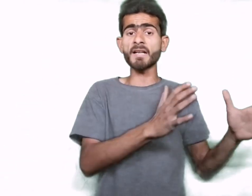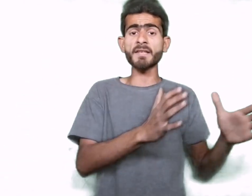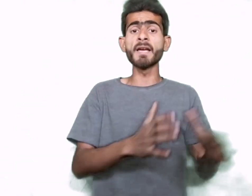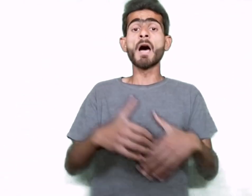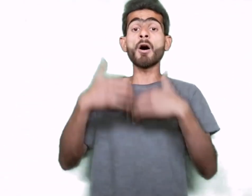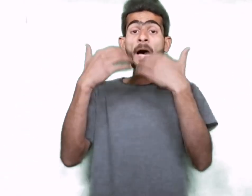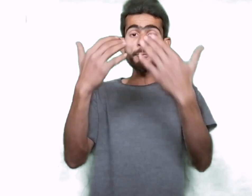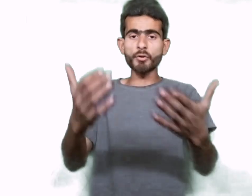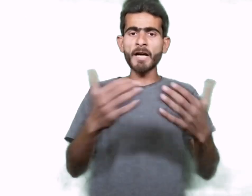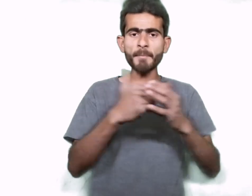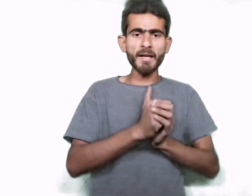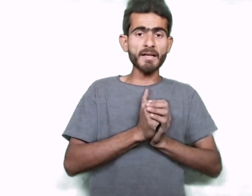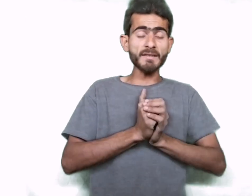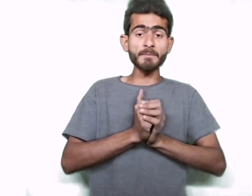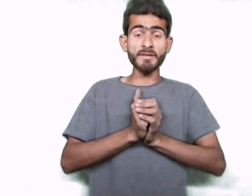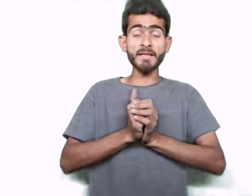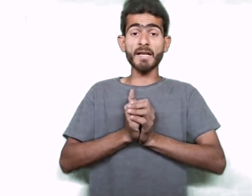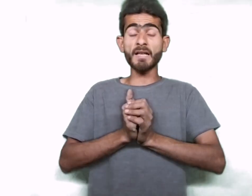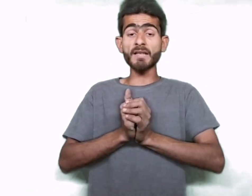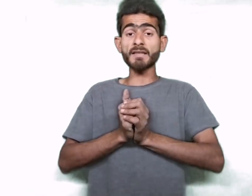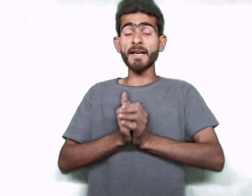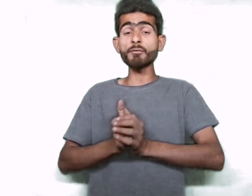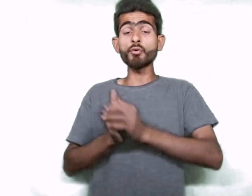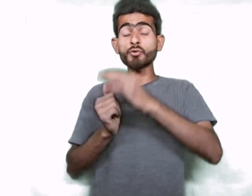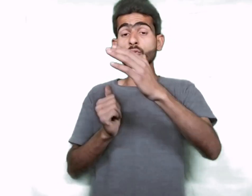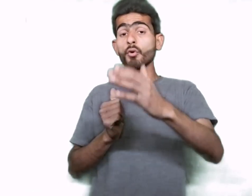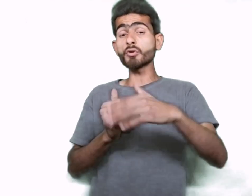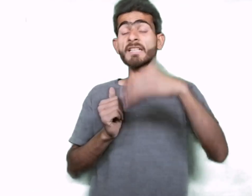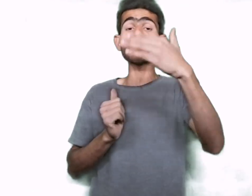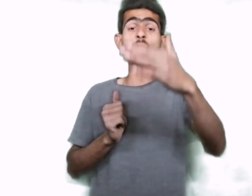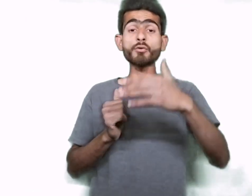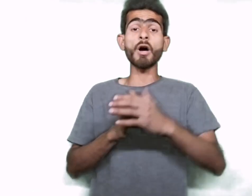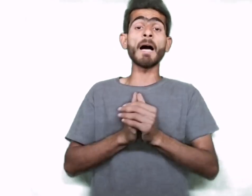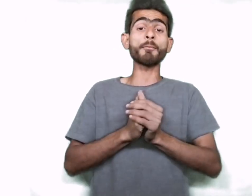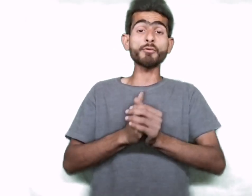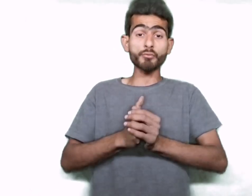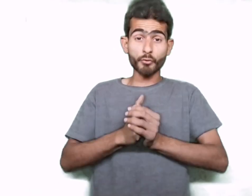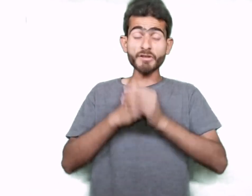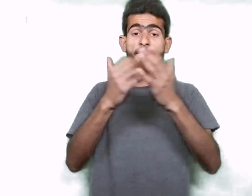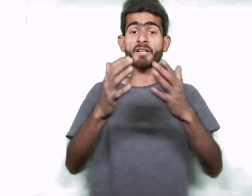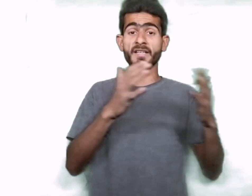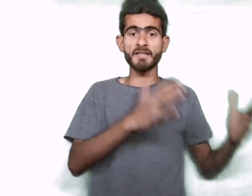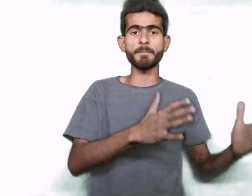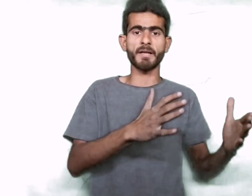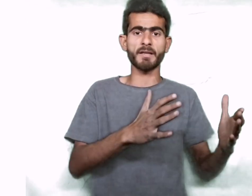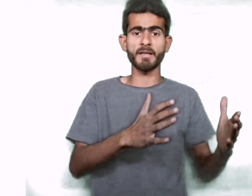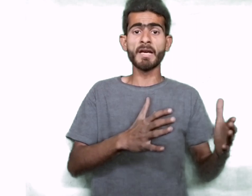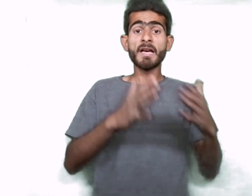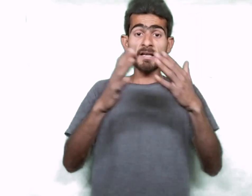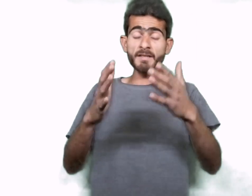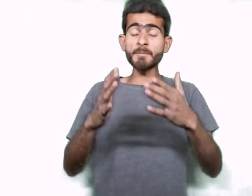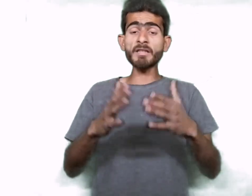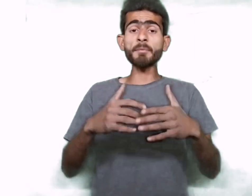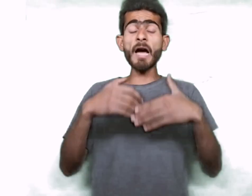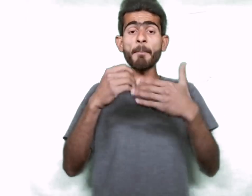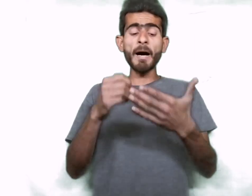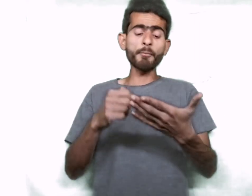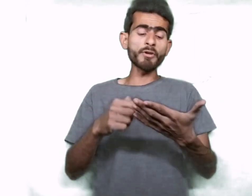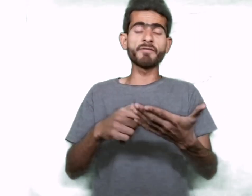کرتے آپ دگان پر آ کر سیم سیل کرنا چاہتے ہیں تو اس کے لیے دوستو آپ کو کچھ سیم خریدنی پڑیں گی خریدنی مطلب کہ اب آپ کو